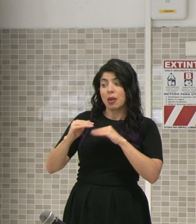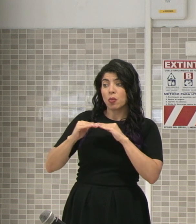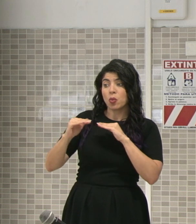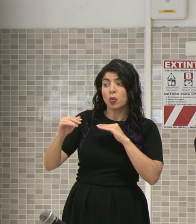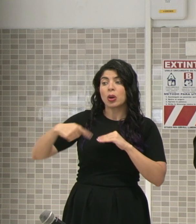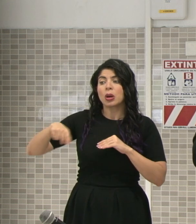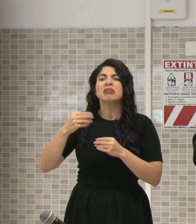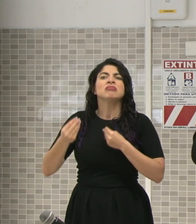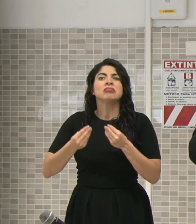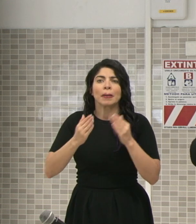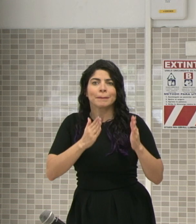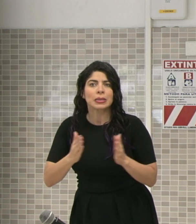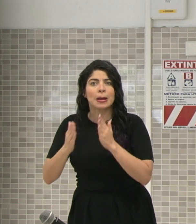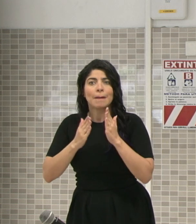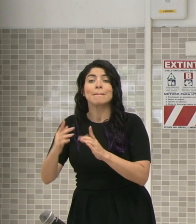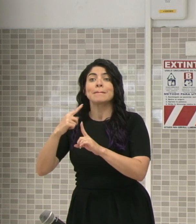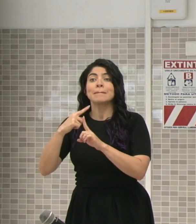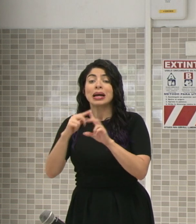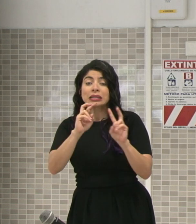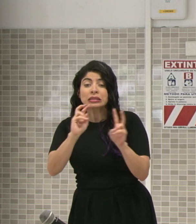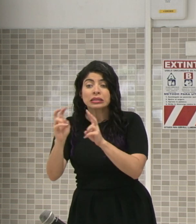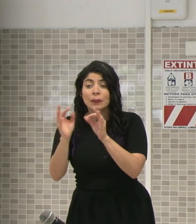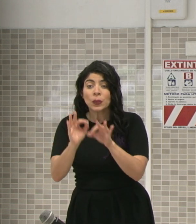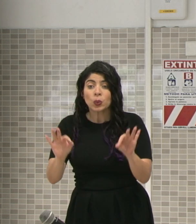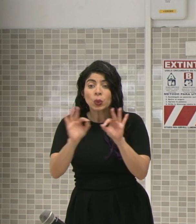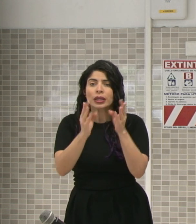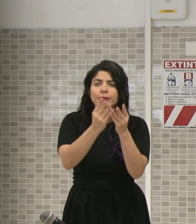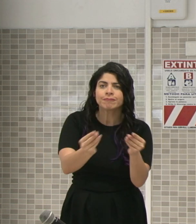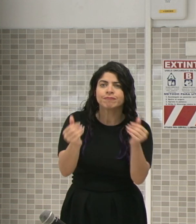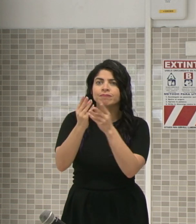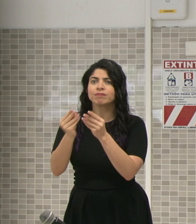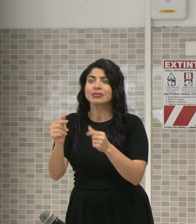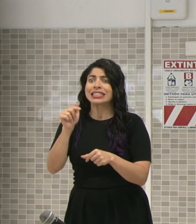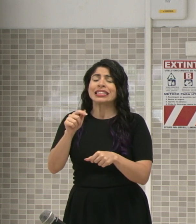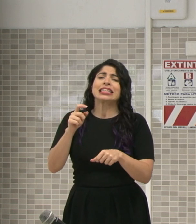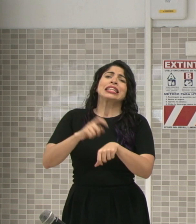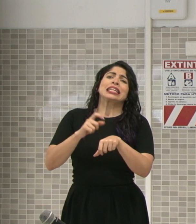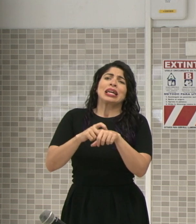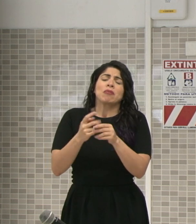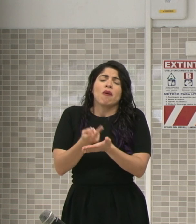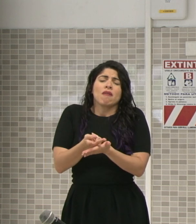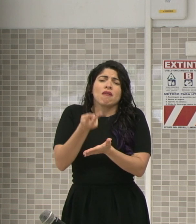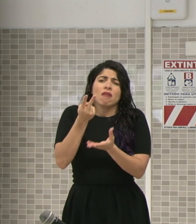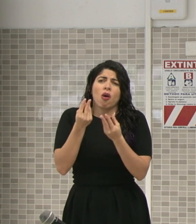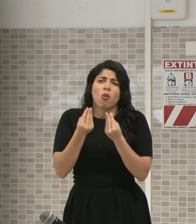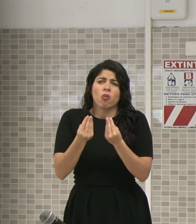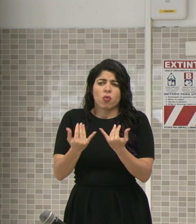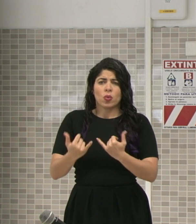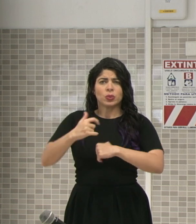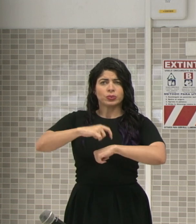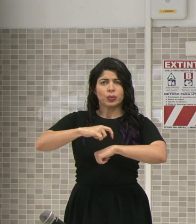prepararnos y para resolver las cosas importantes. Es tiempo precioso el que se nos está dando en este momento.